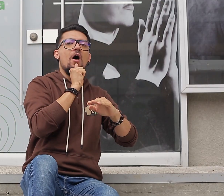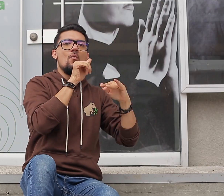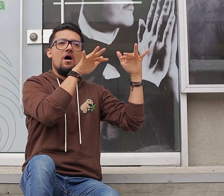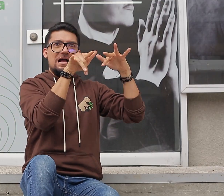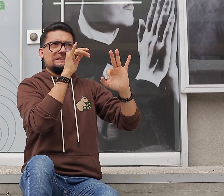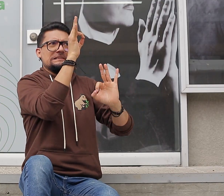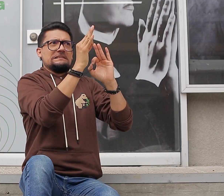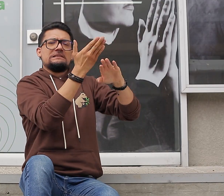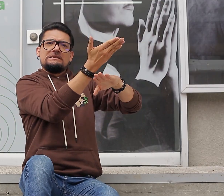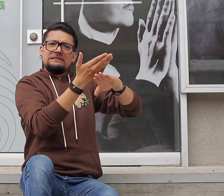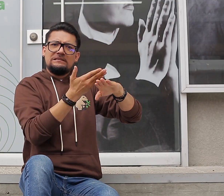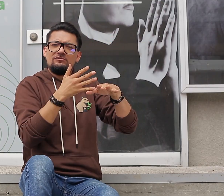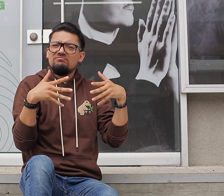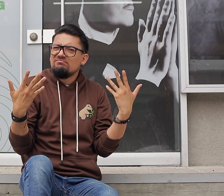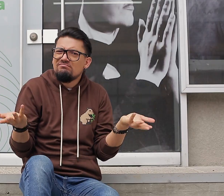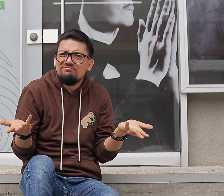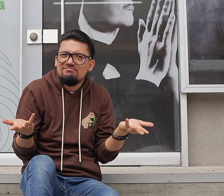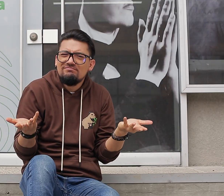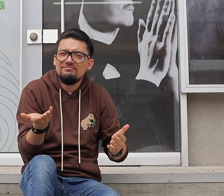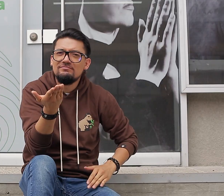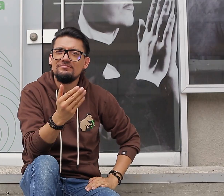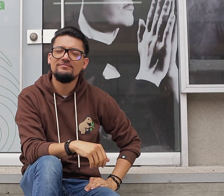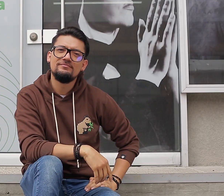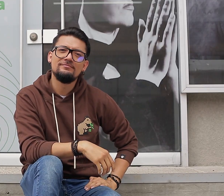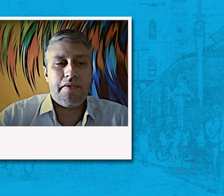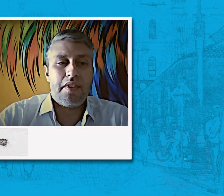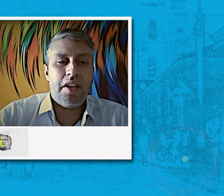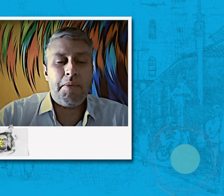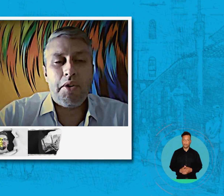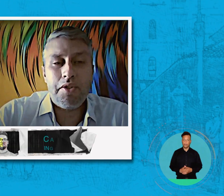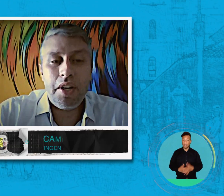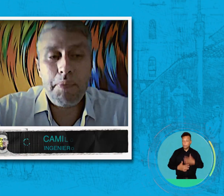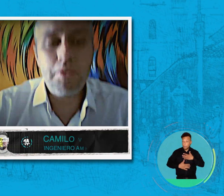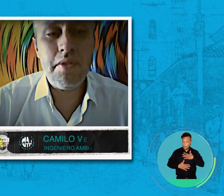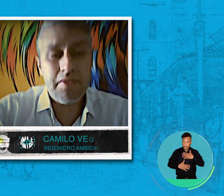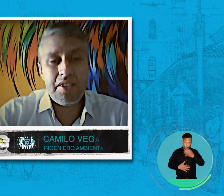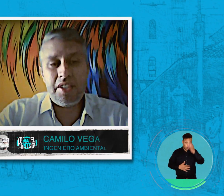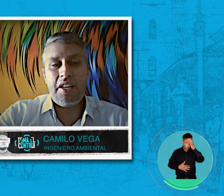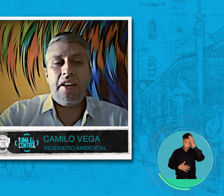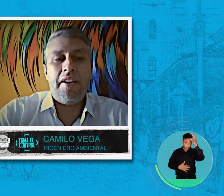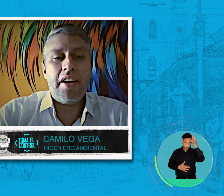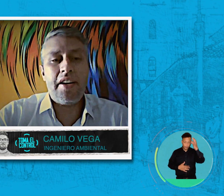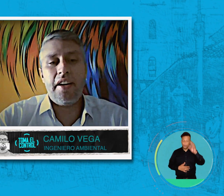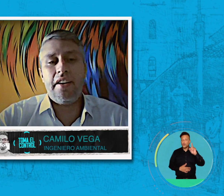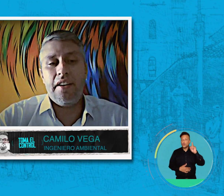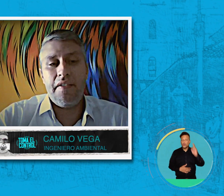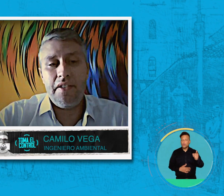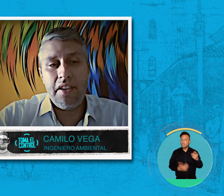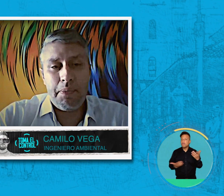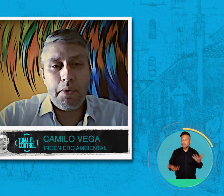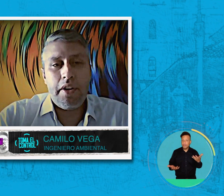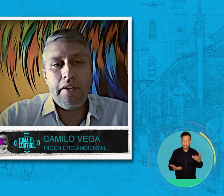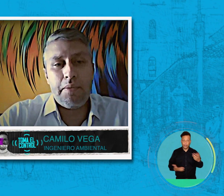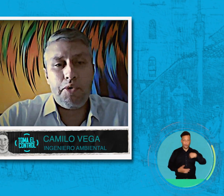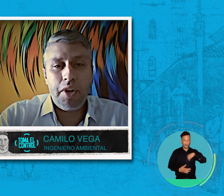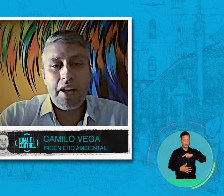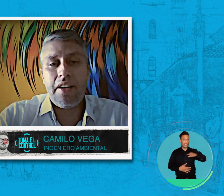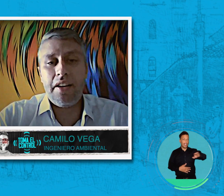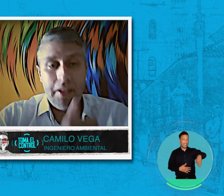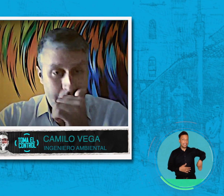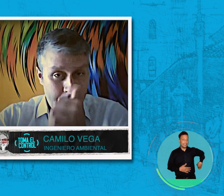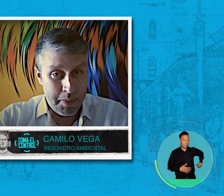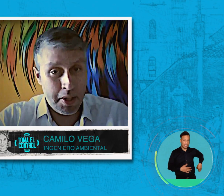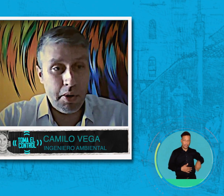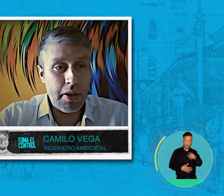leyes en las fuentes de agua para prevenirlas? En mi concepto, se debe a que es porque vamos